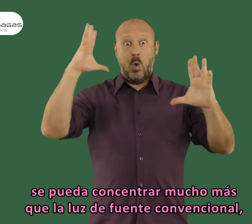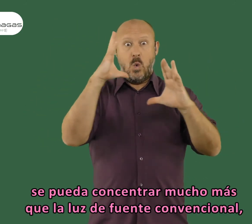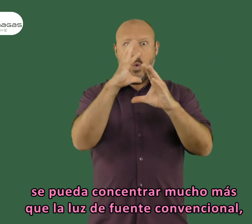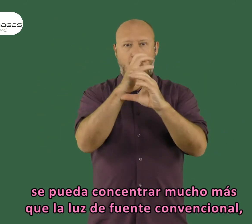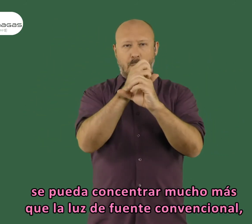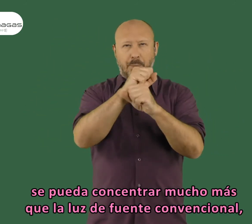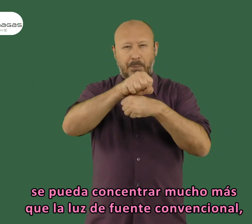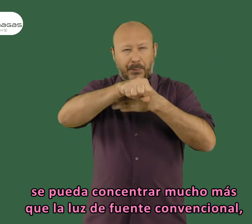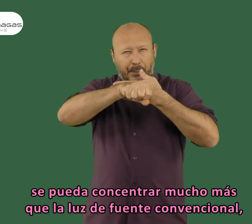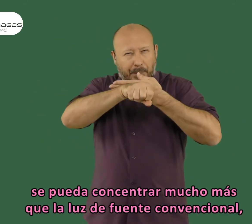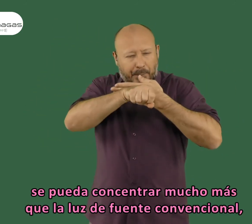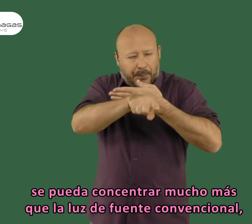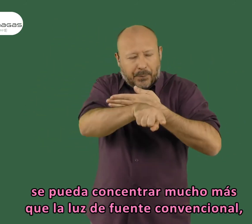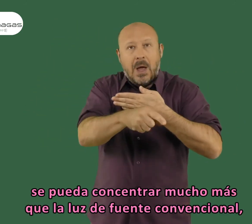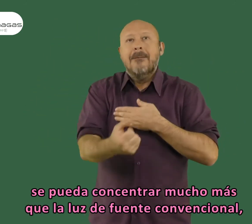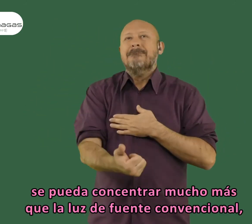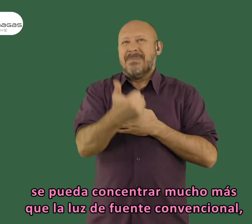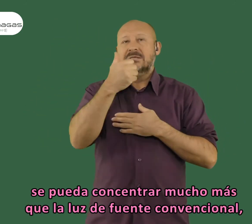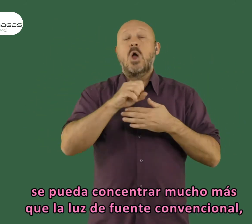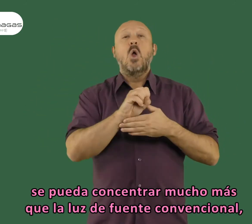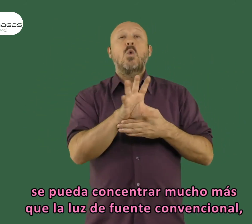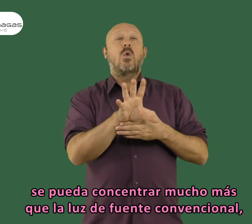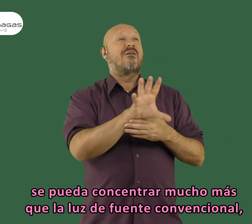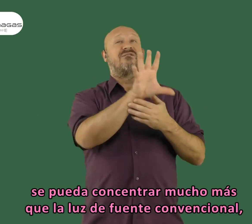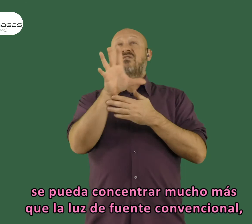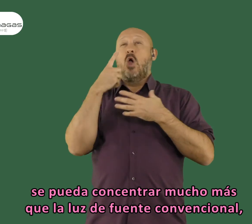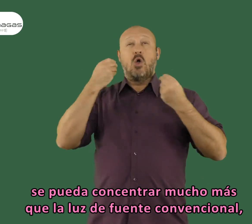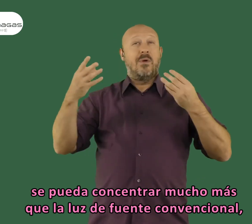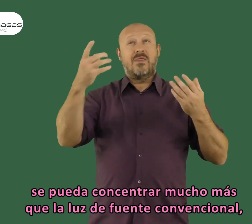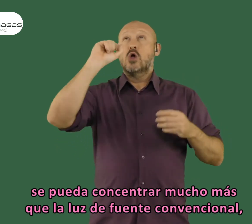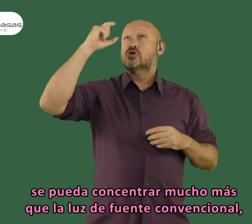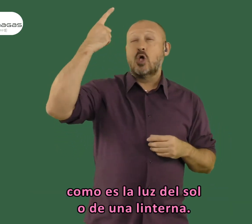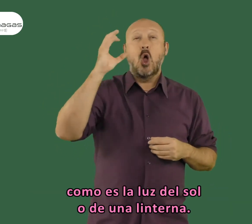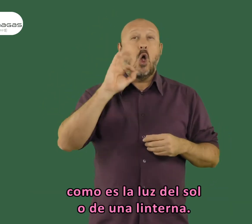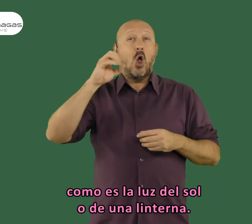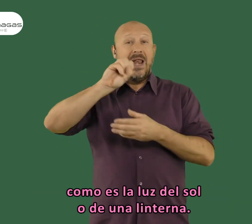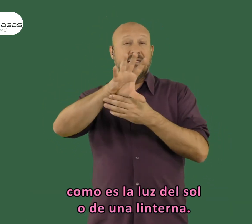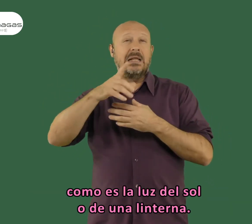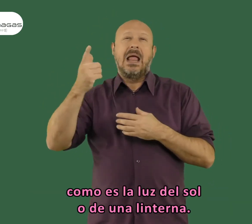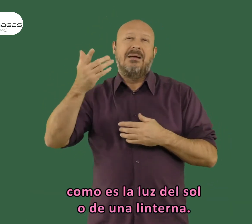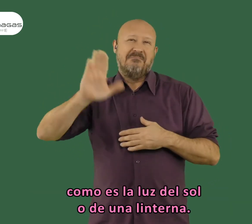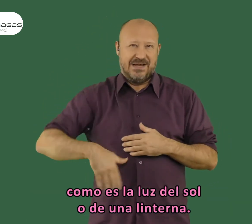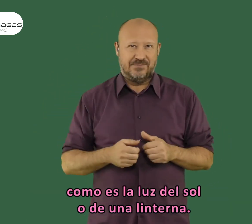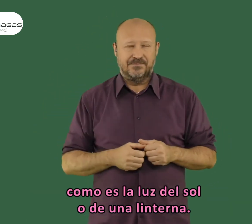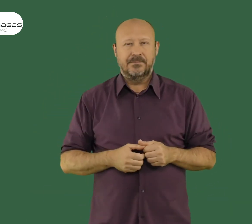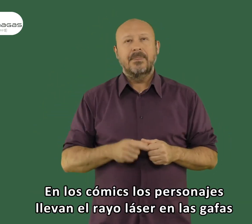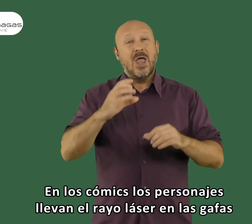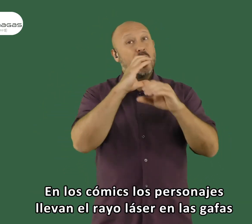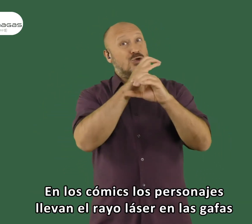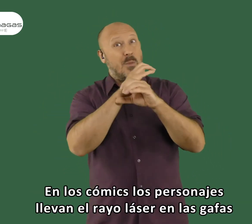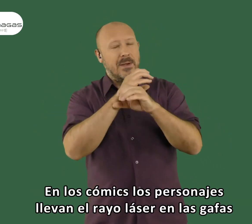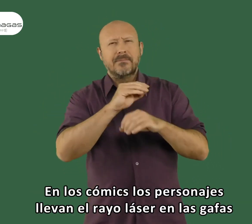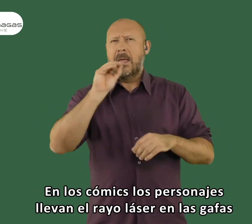que hace que su luz se pueda concentrar mucho más que la luz de una fuente convencional como es la del sol o la linterna.